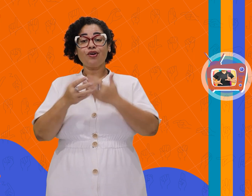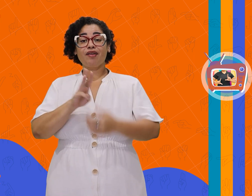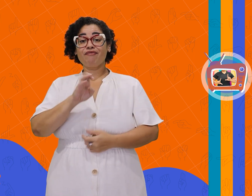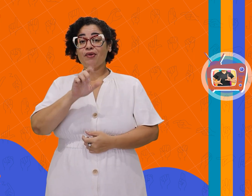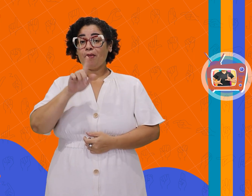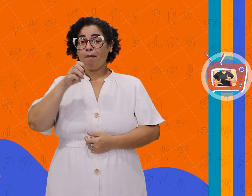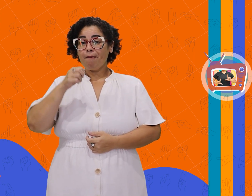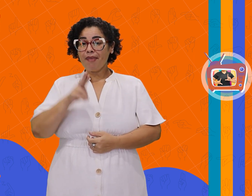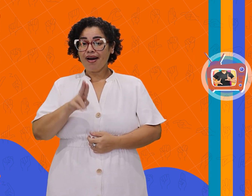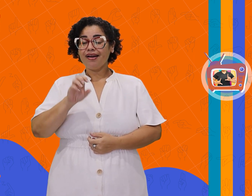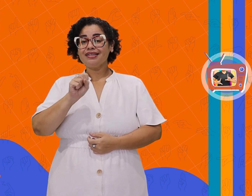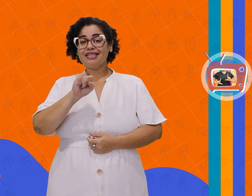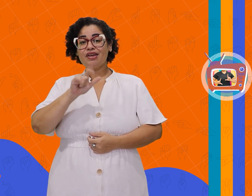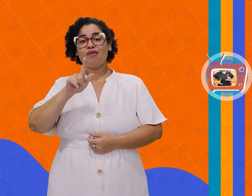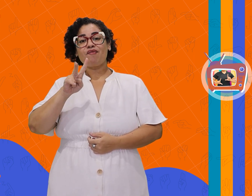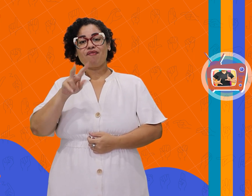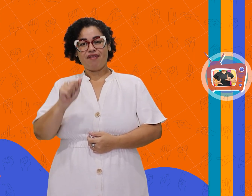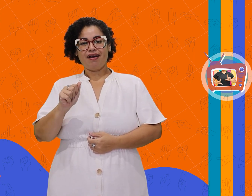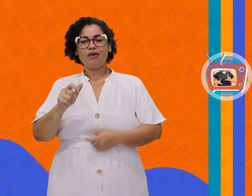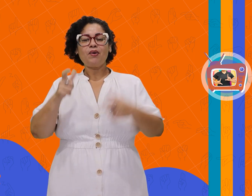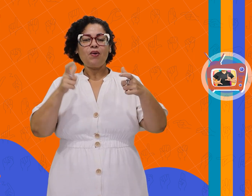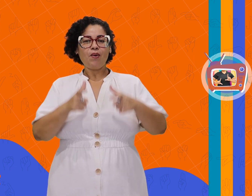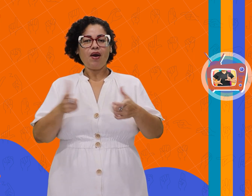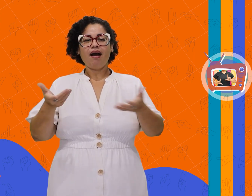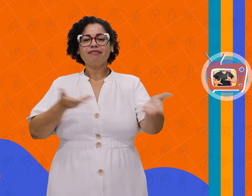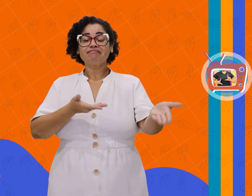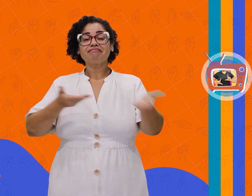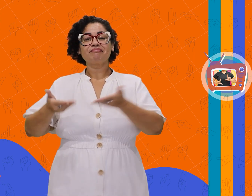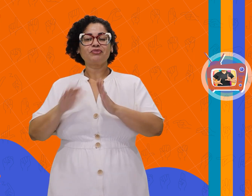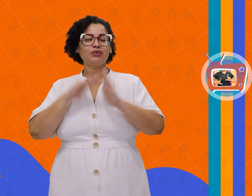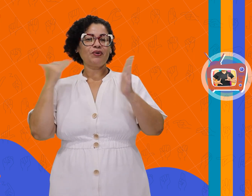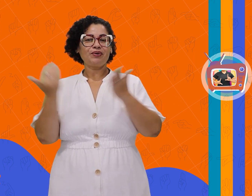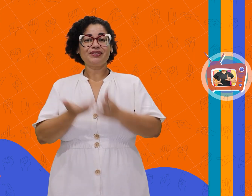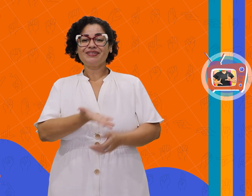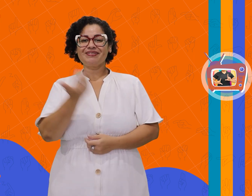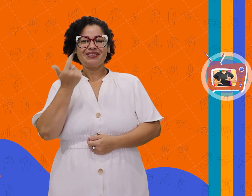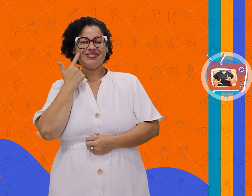Vilmar da Silva Guimarães, um lugar que acolhe a todos. Vamos ver?